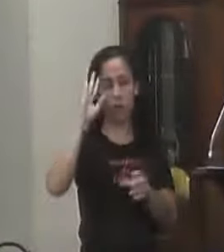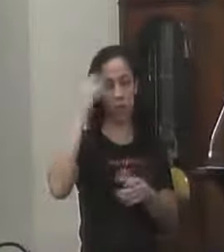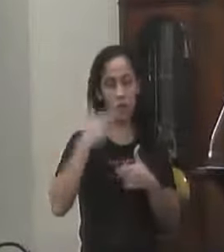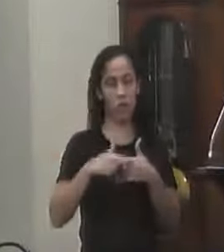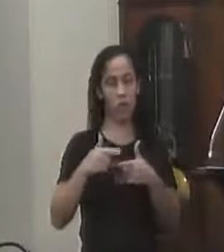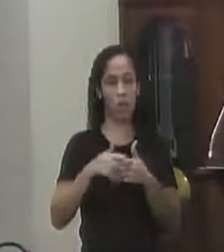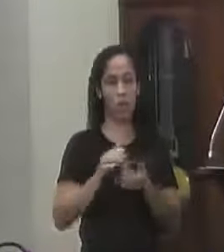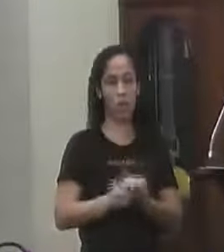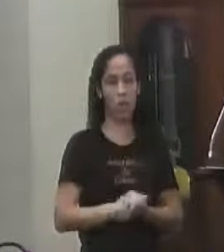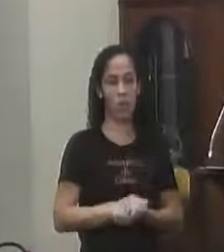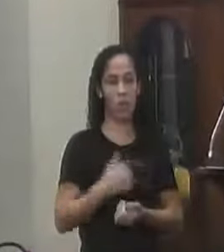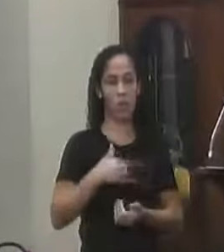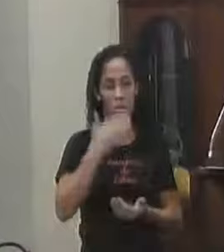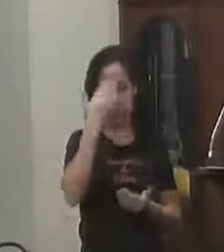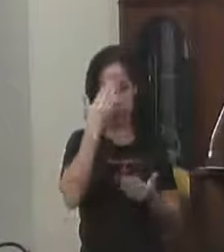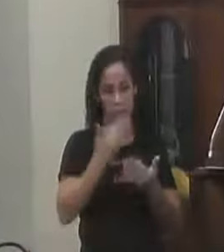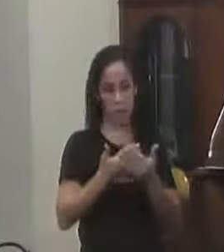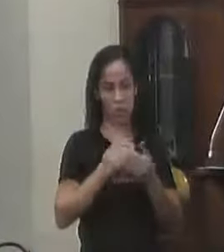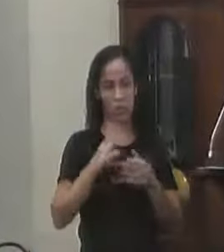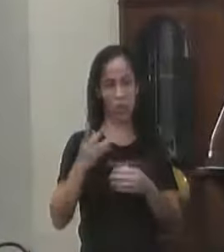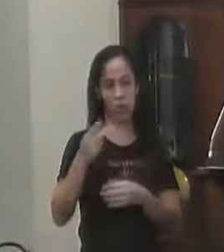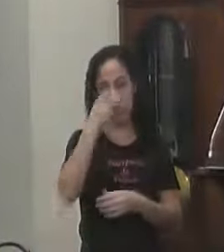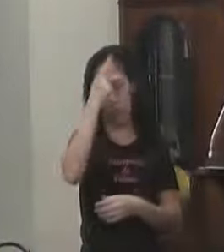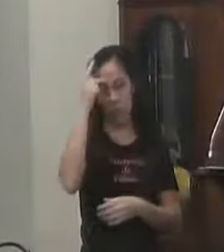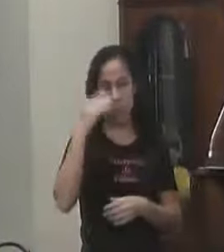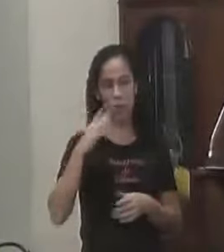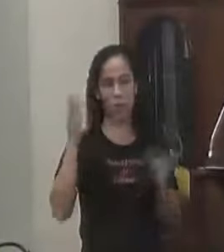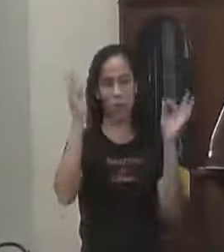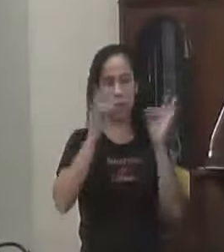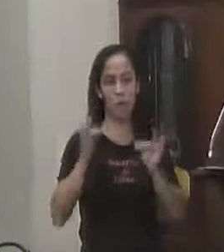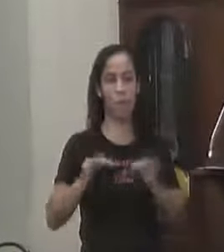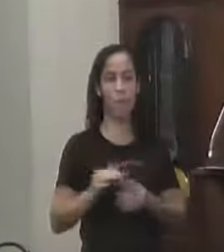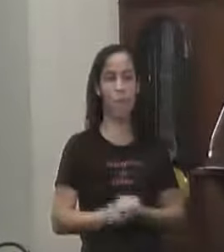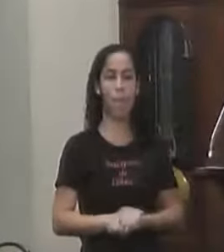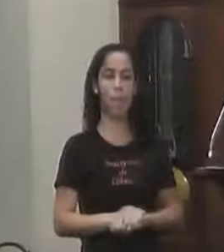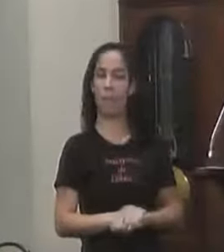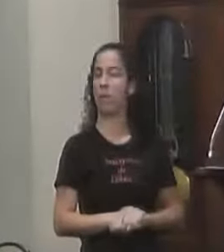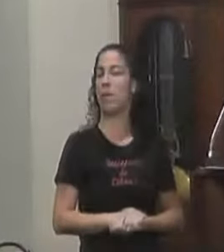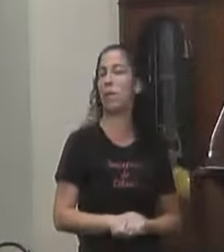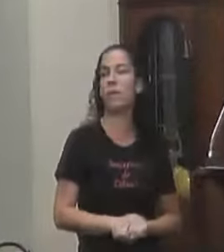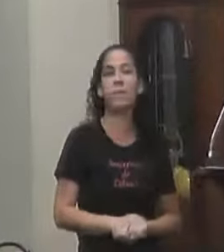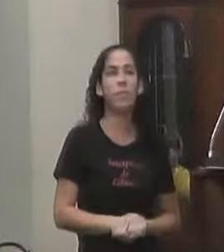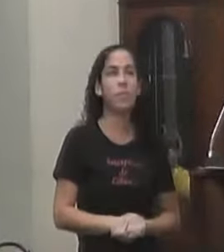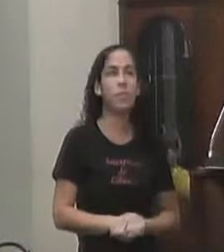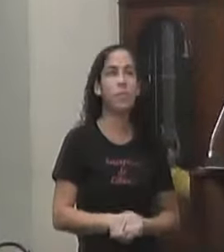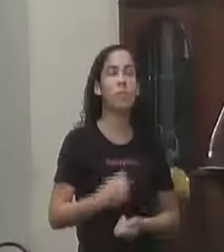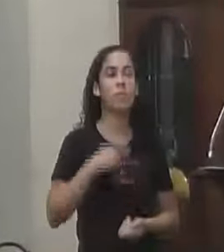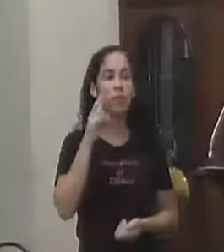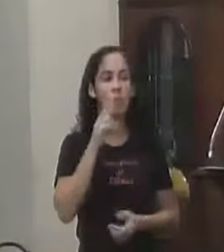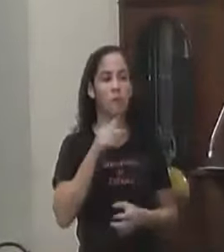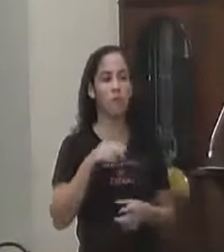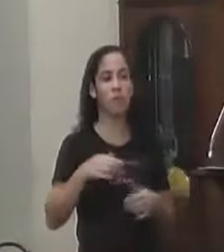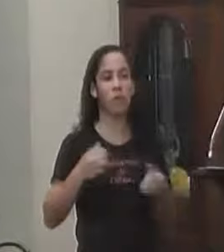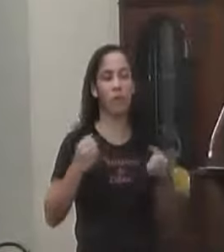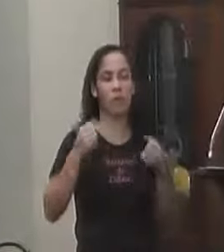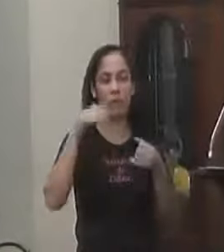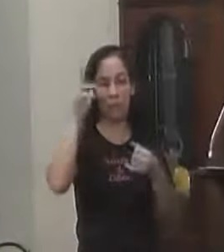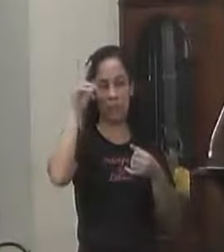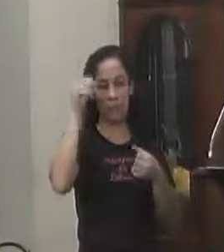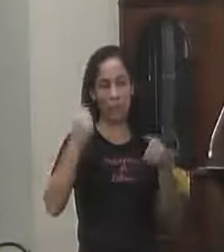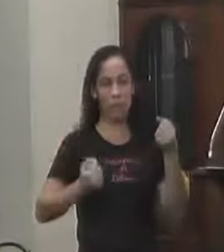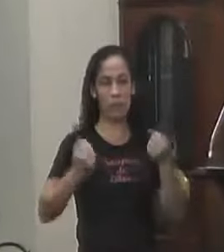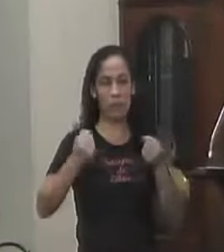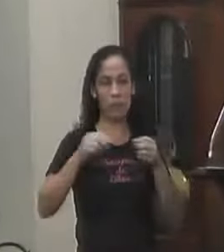problema Eu tenho certeza Que todo mundo Vai ficar satisfeito Você vê Você vê carroceiro Você vê caminhões Aí a vez